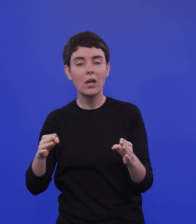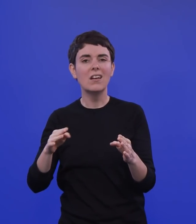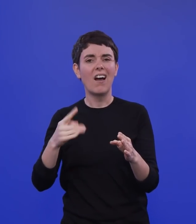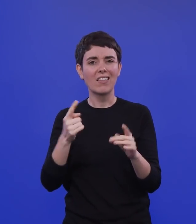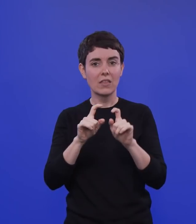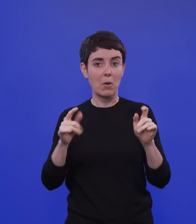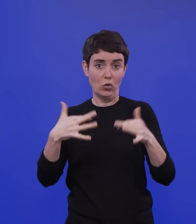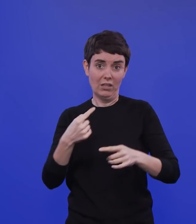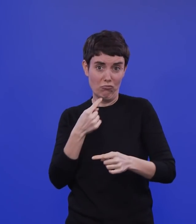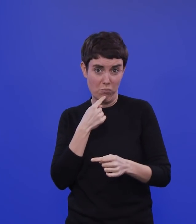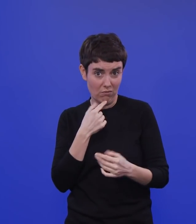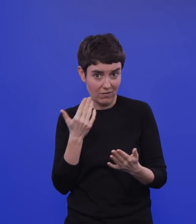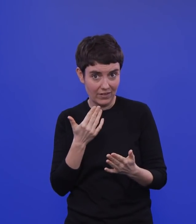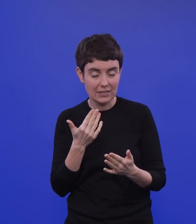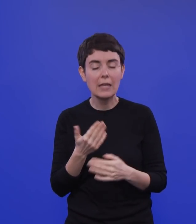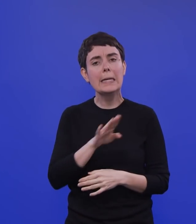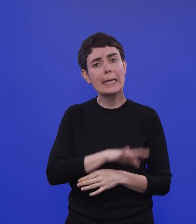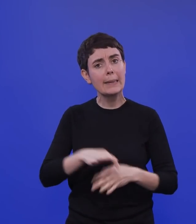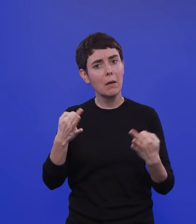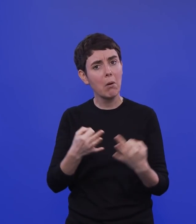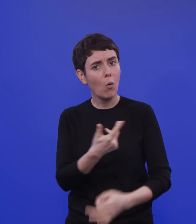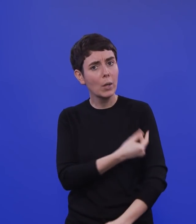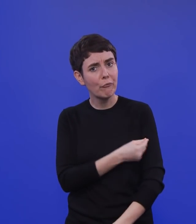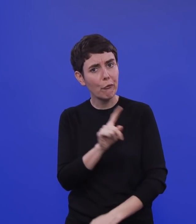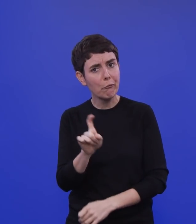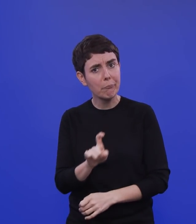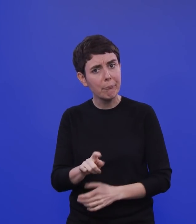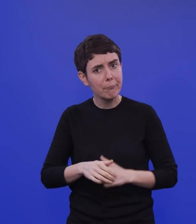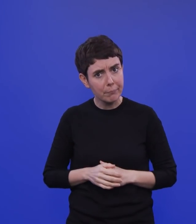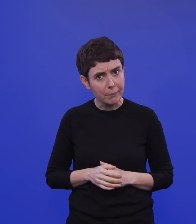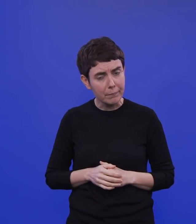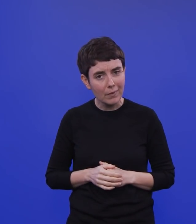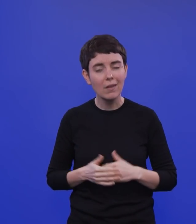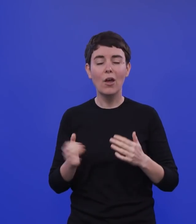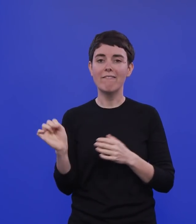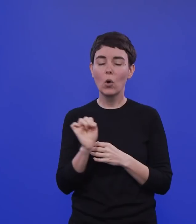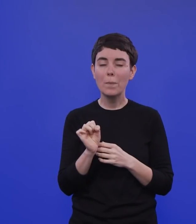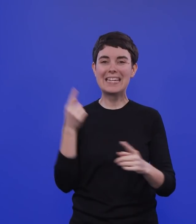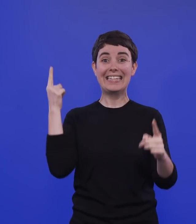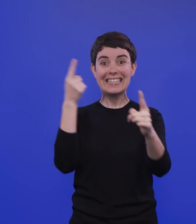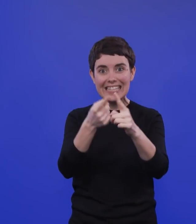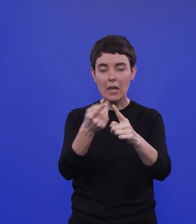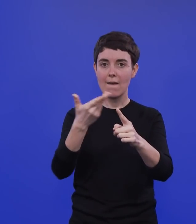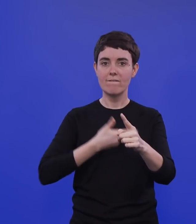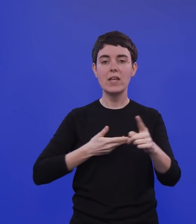müssten die Kinder nicht auch geimpft werden? Aus Sicht dieses Plans, irgendwann eine Herdenimmunität zu erreichen durch